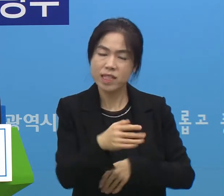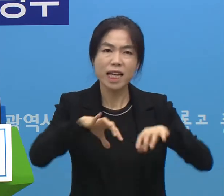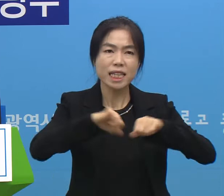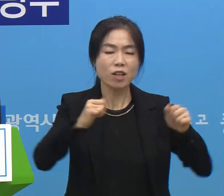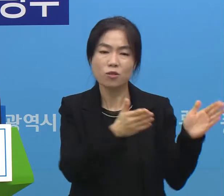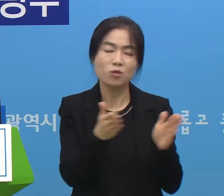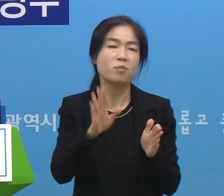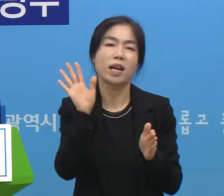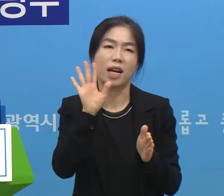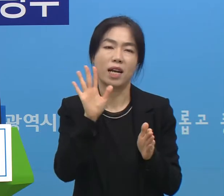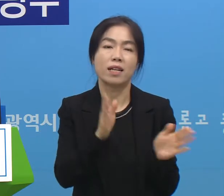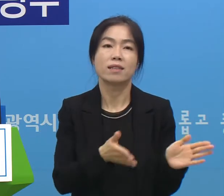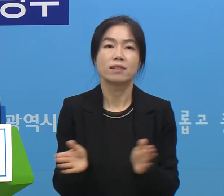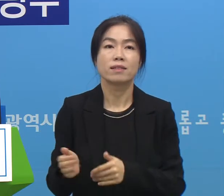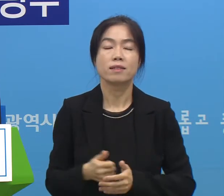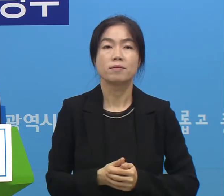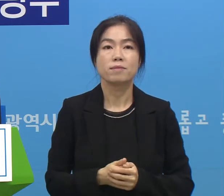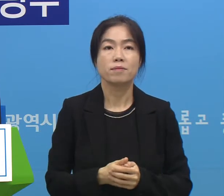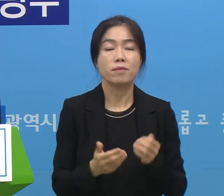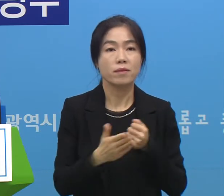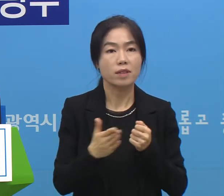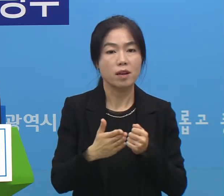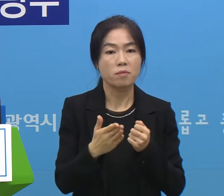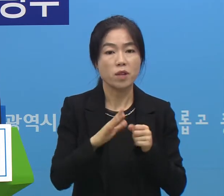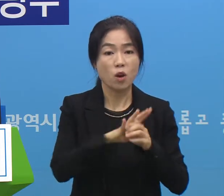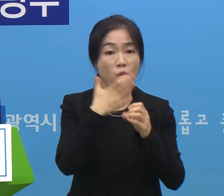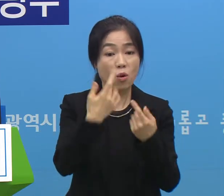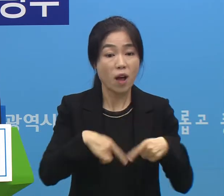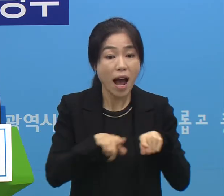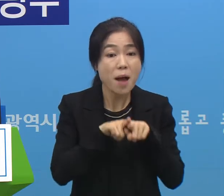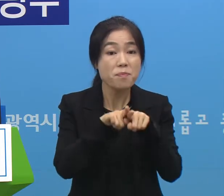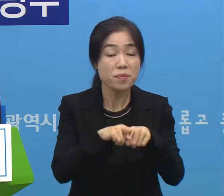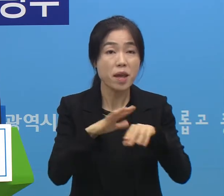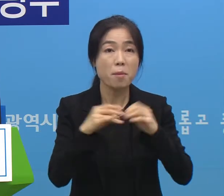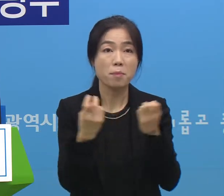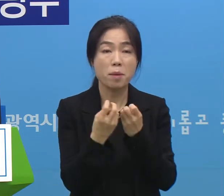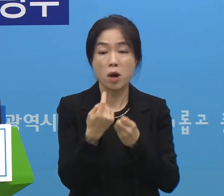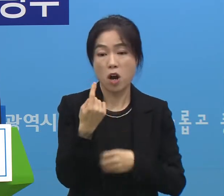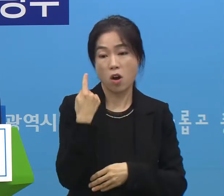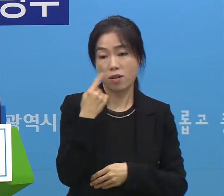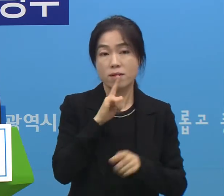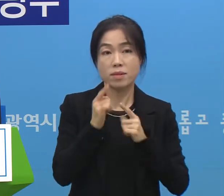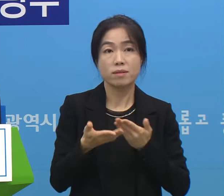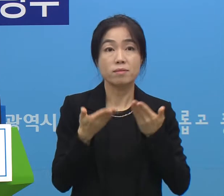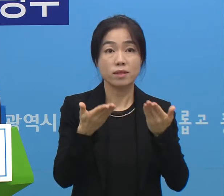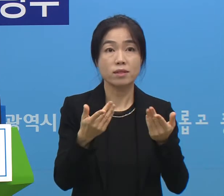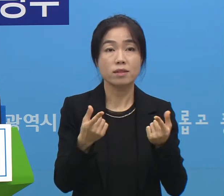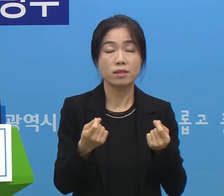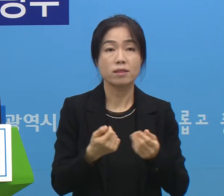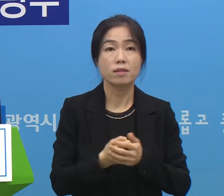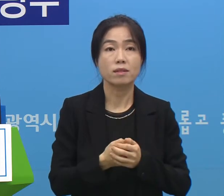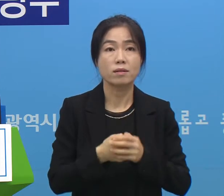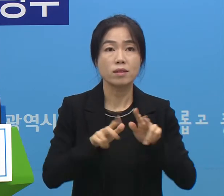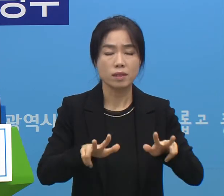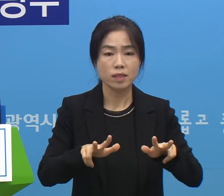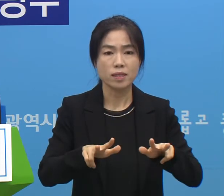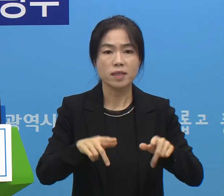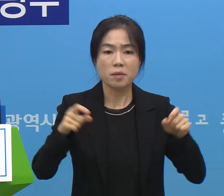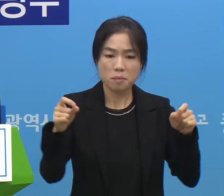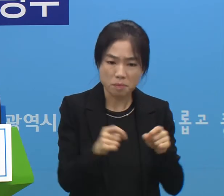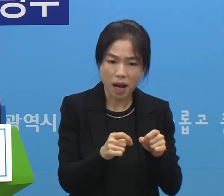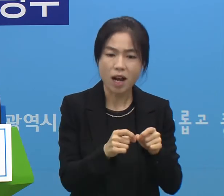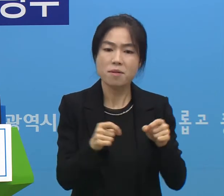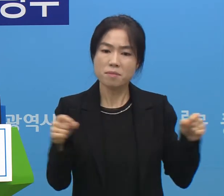마련하거나 그러지는 않았습니다 그래서 이제 위드 코로나 대책은 어제 보도에서도 말씀드렸지만 지금 단기와